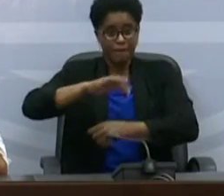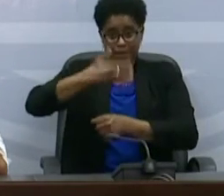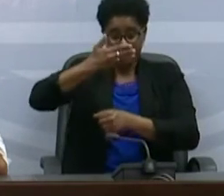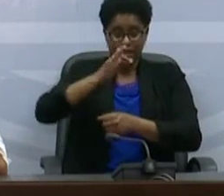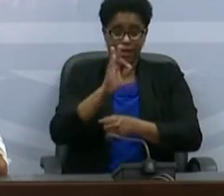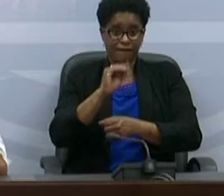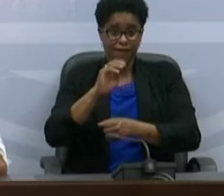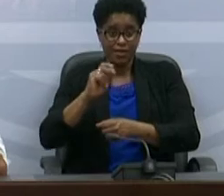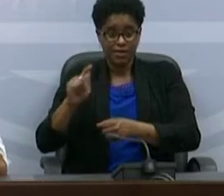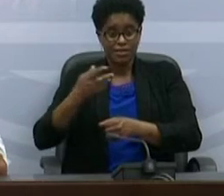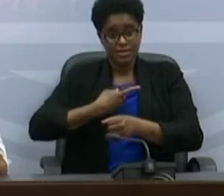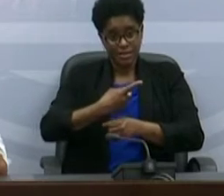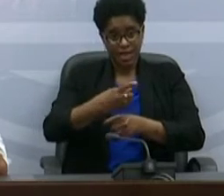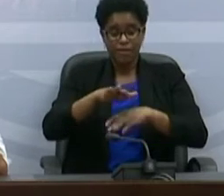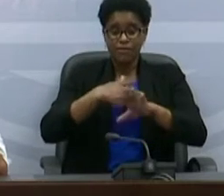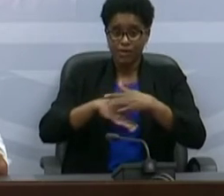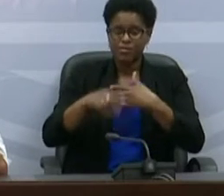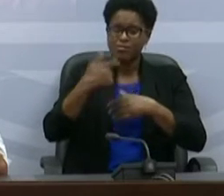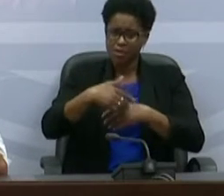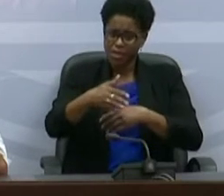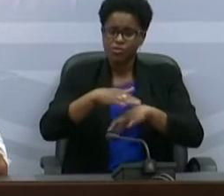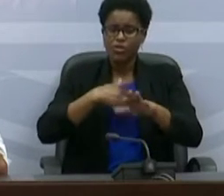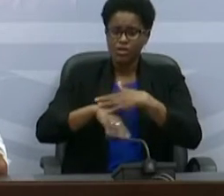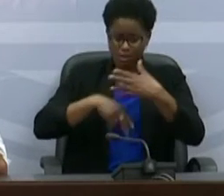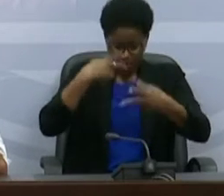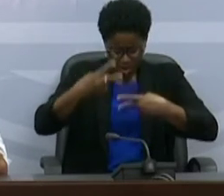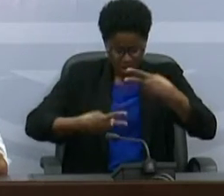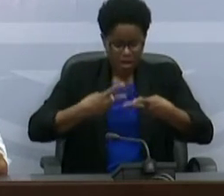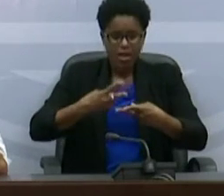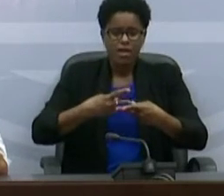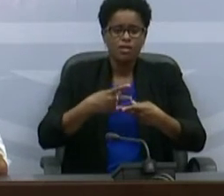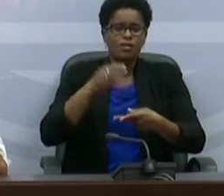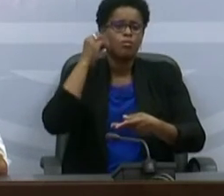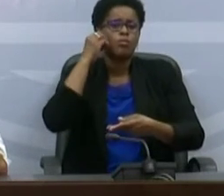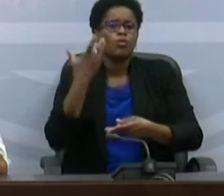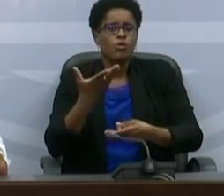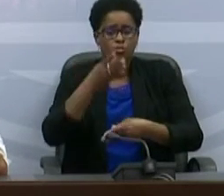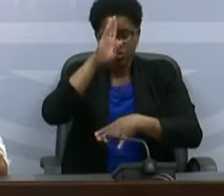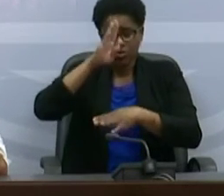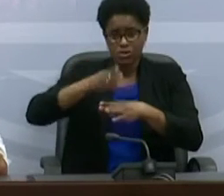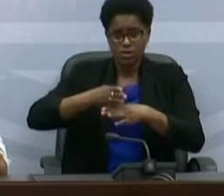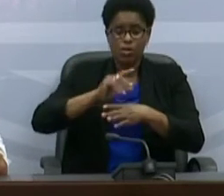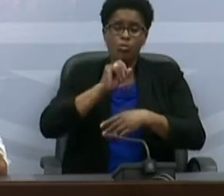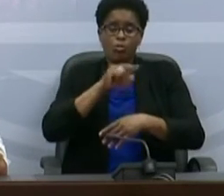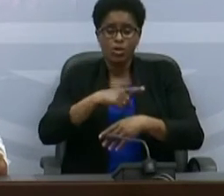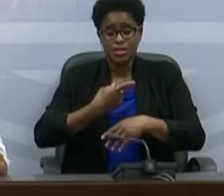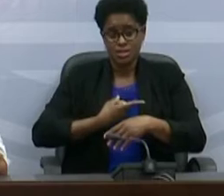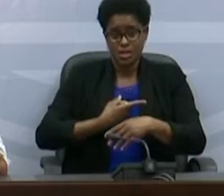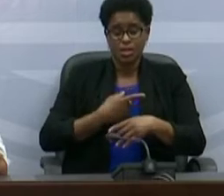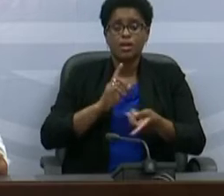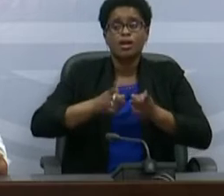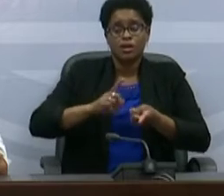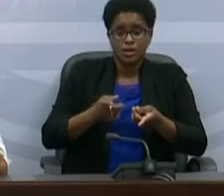fase será feita e teremos que fazer uma análise de como decorreu. Pode ser que